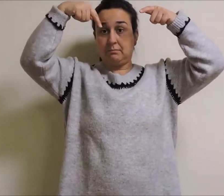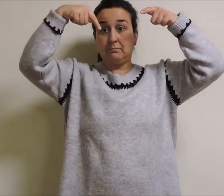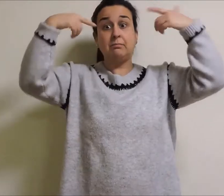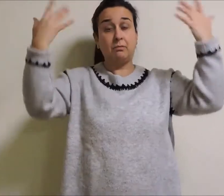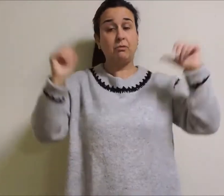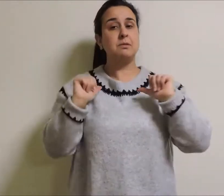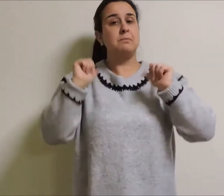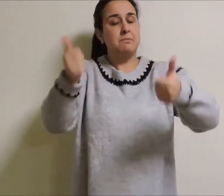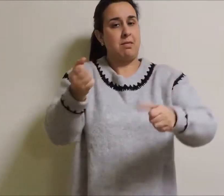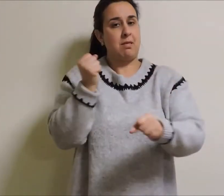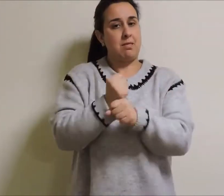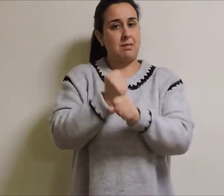Instituto da Estrada.